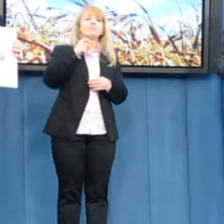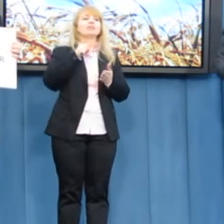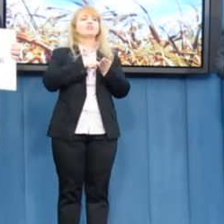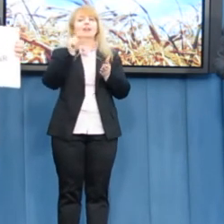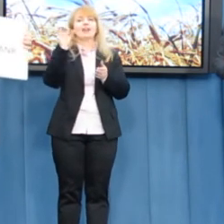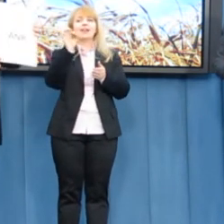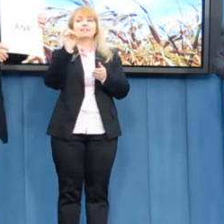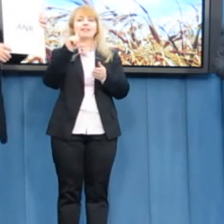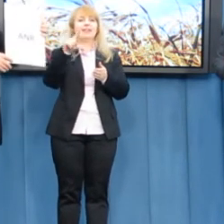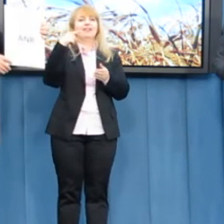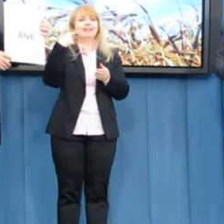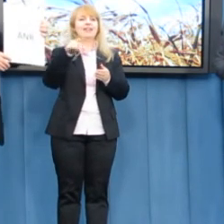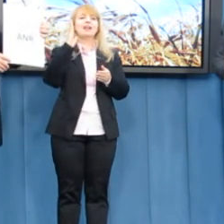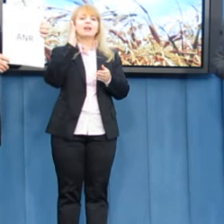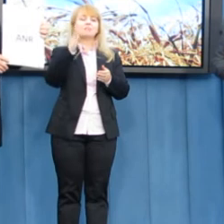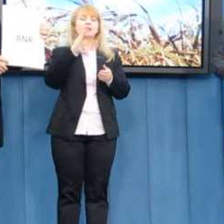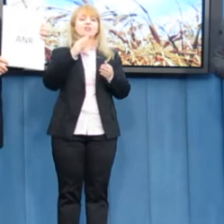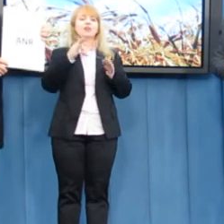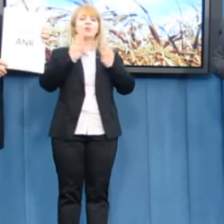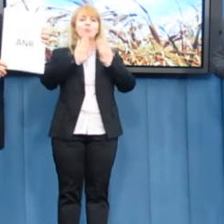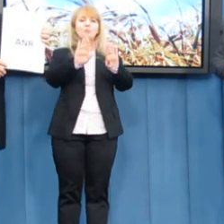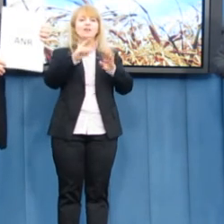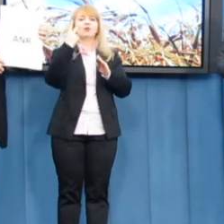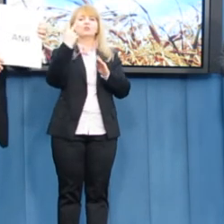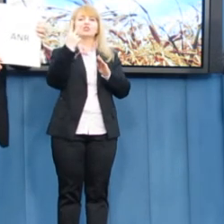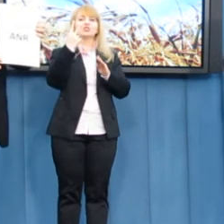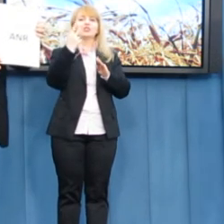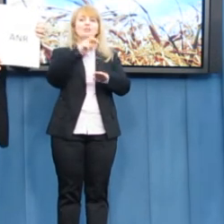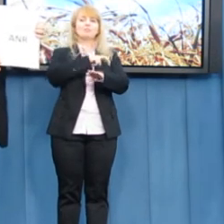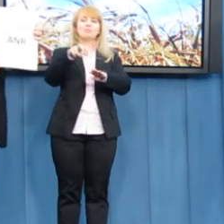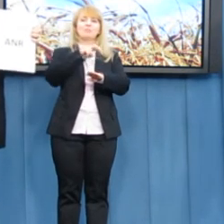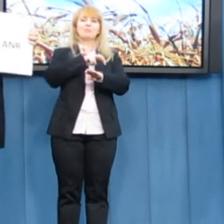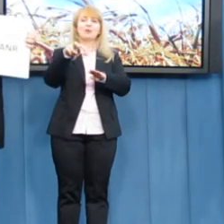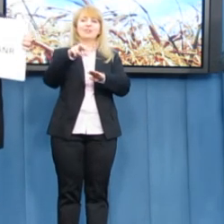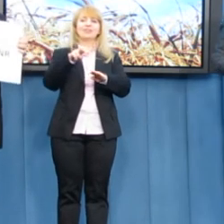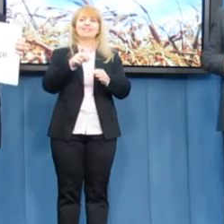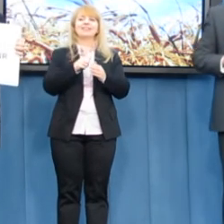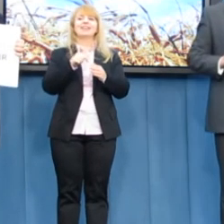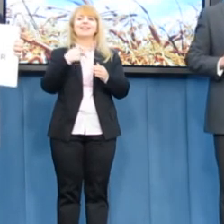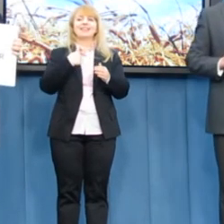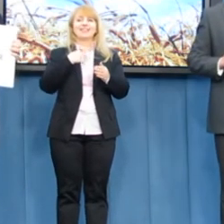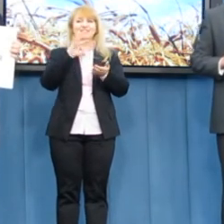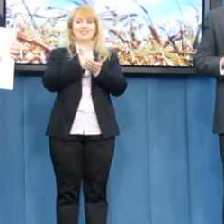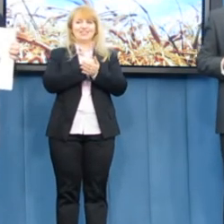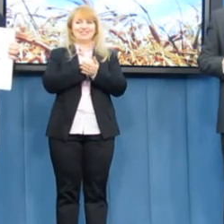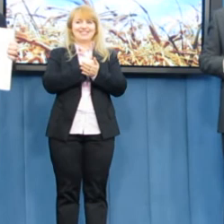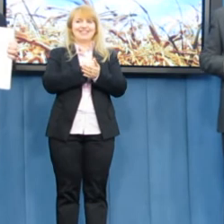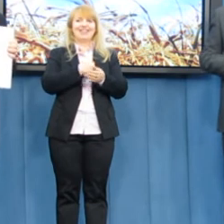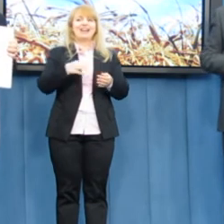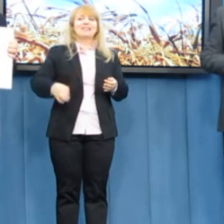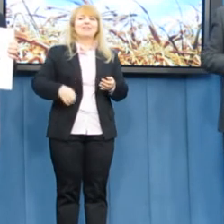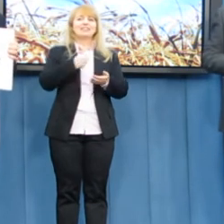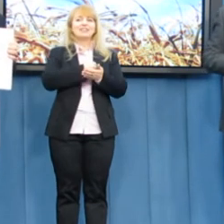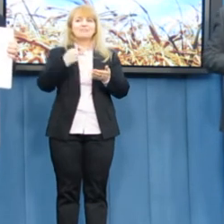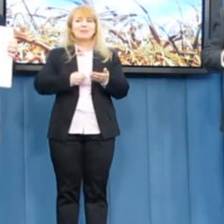Lewicy Demokratycznej poprze trzy projekty naszych ustaw. Powiedziałem o dwóch, tamtymi mówiły. Panie pośle, zapraszamy się do